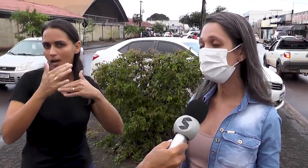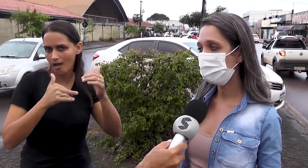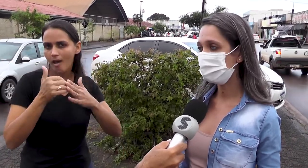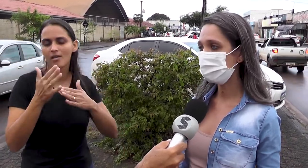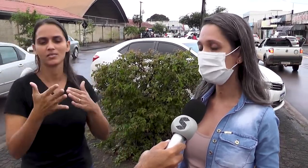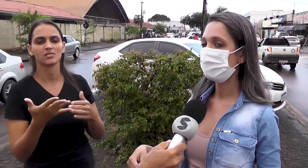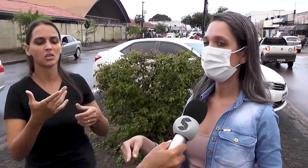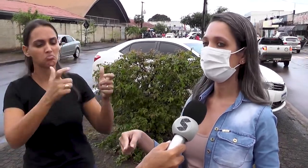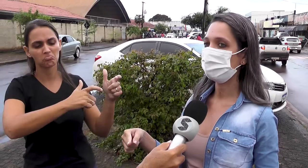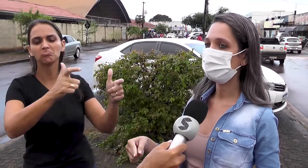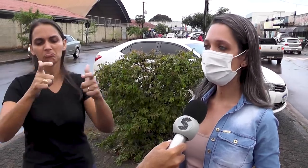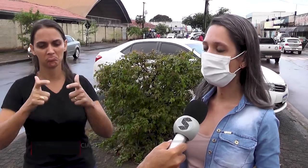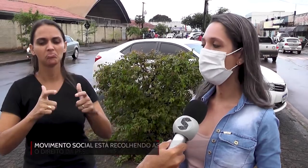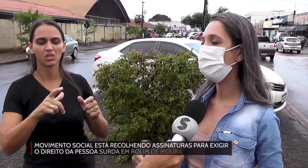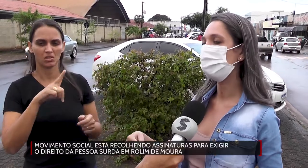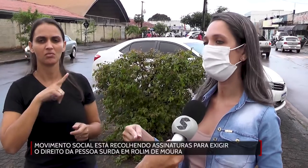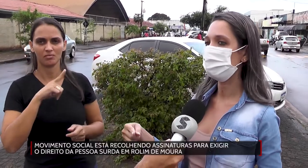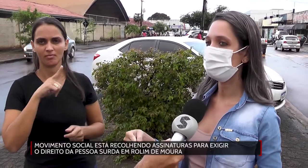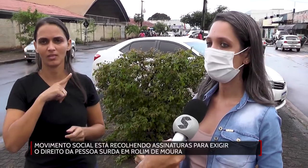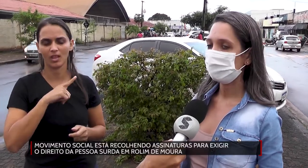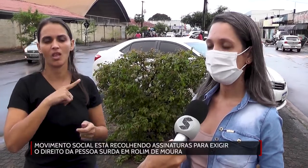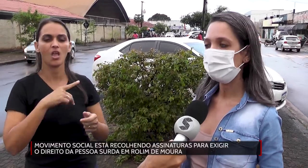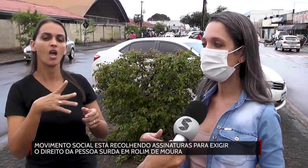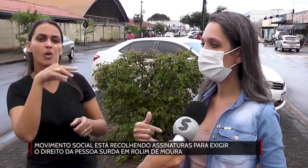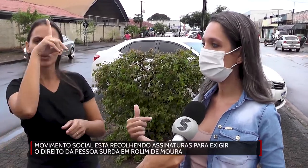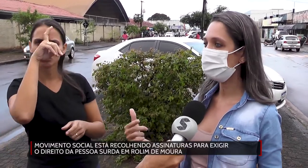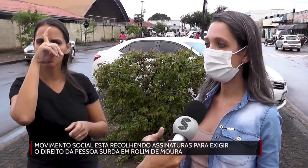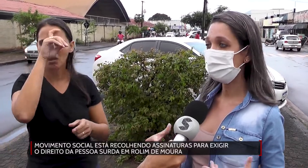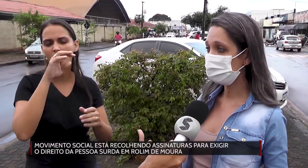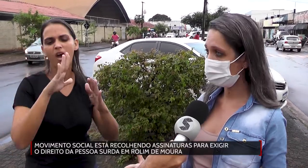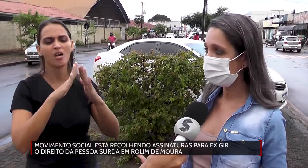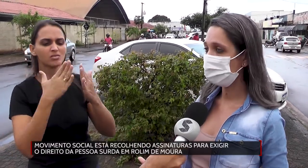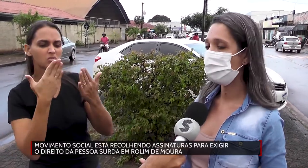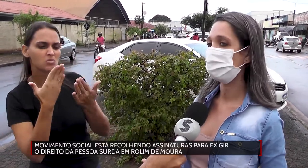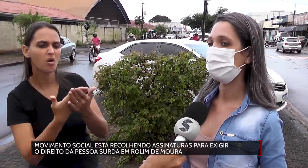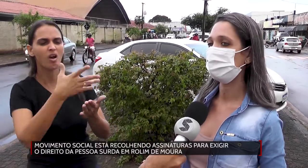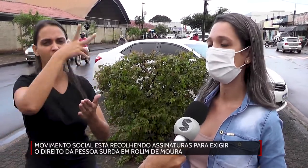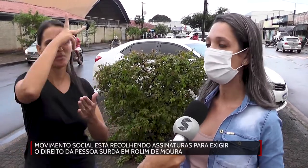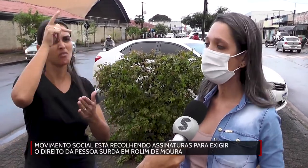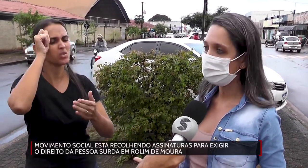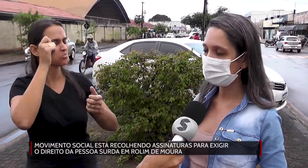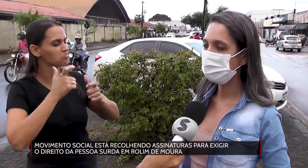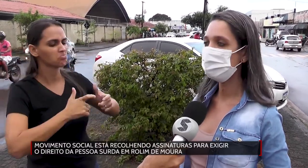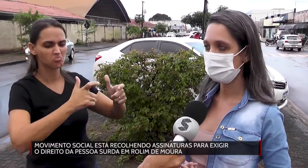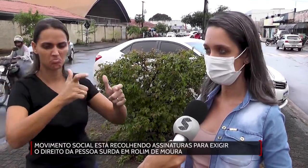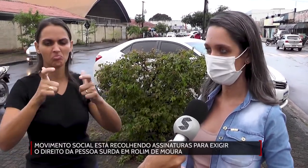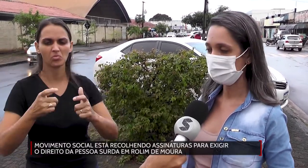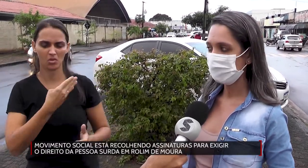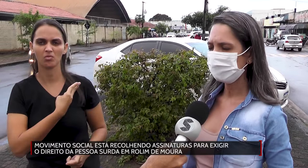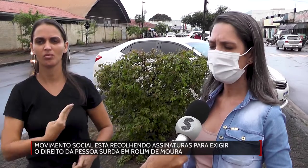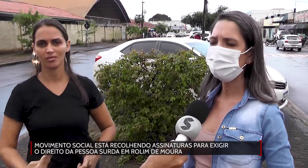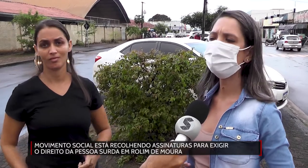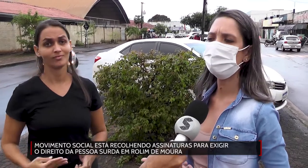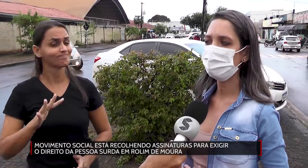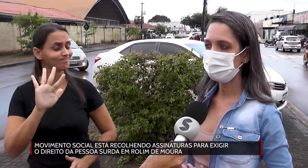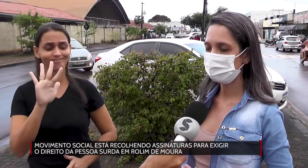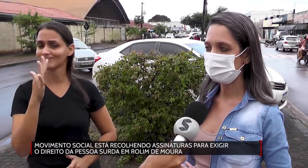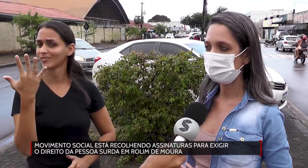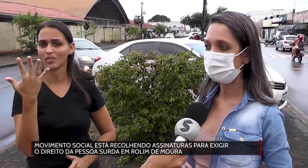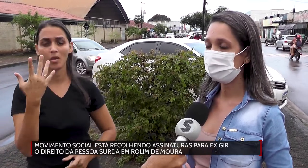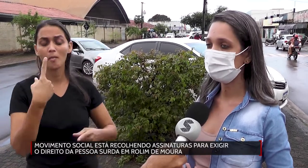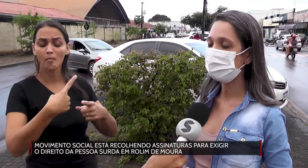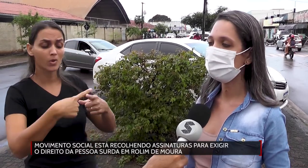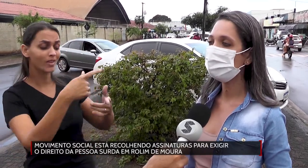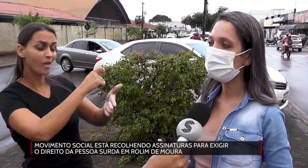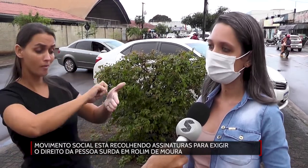digamos, hospitais, né, escolas, prefeitura, dentro de qualquer órgão, né, e não acontece isso. Então, por que o abaixo